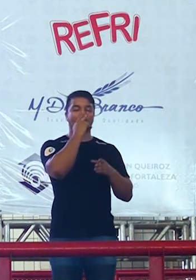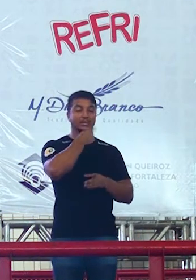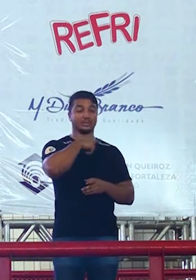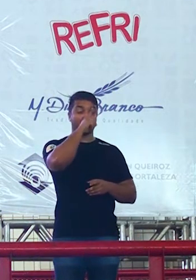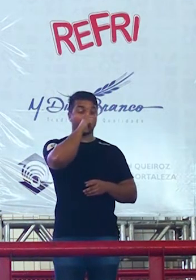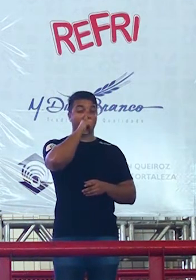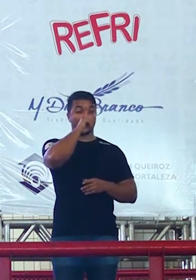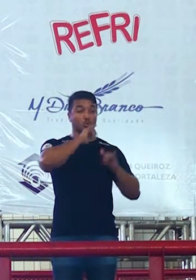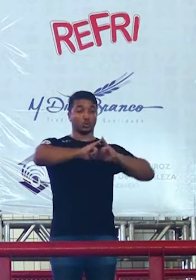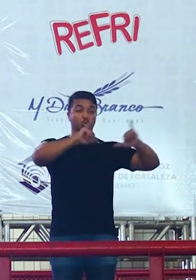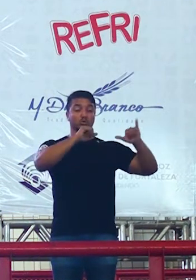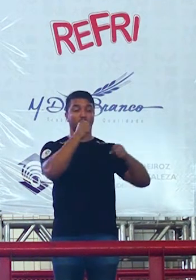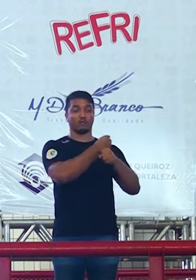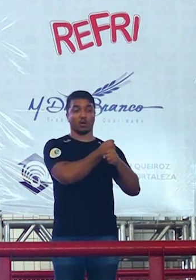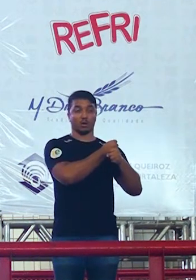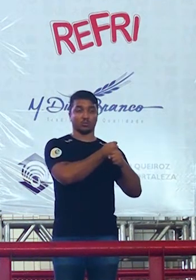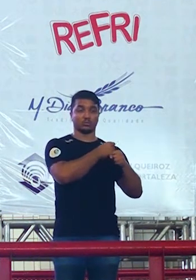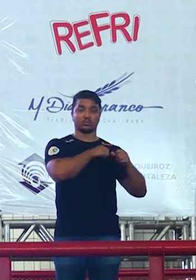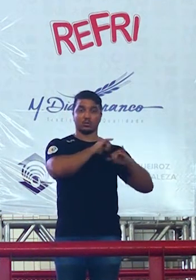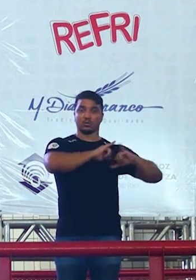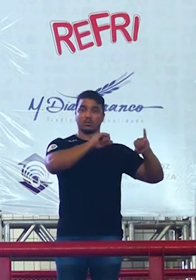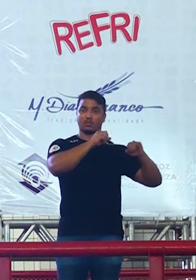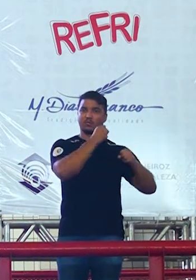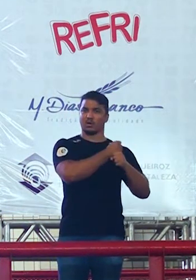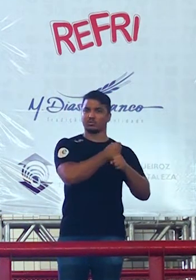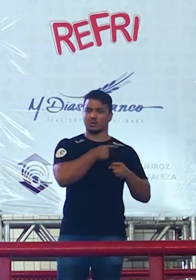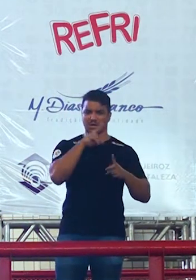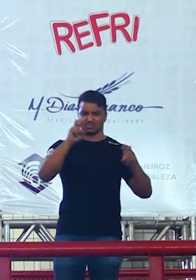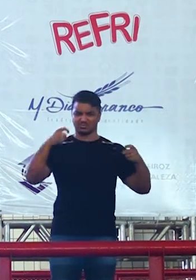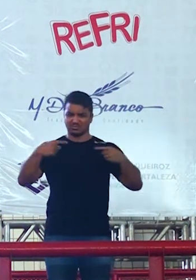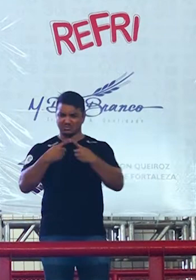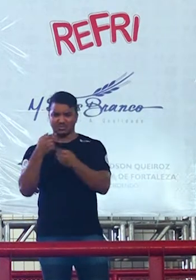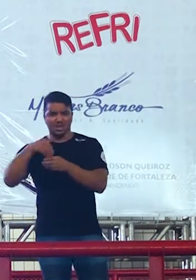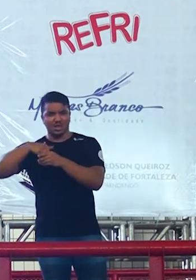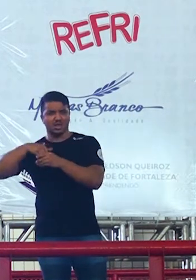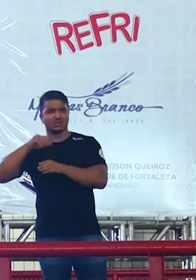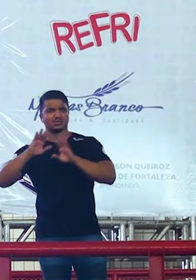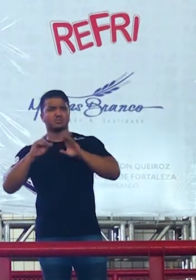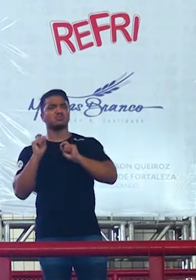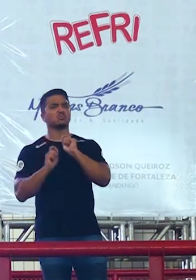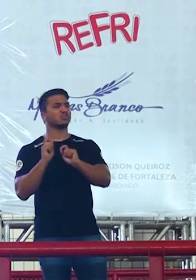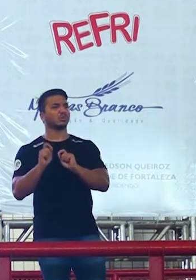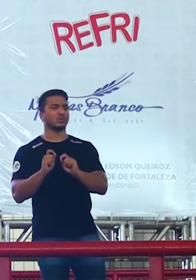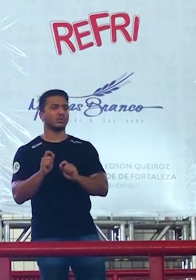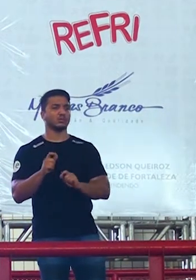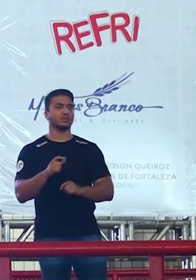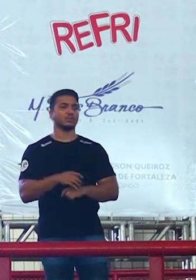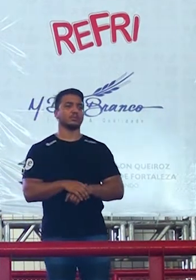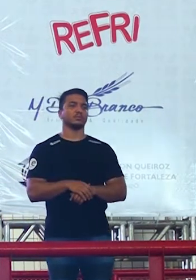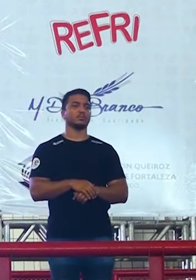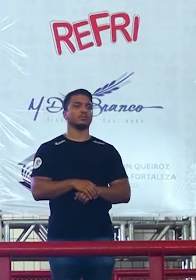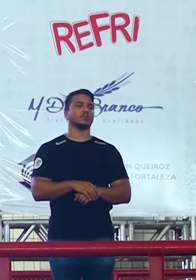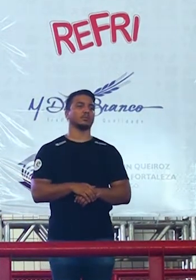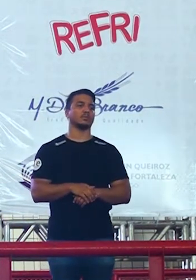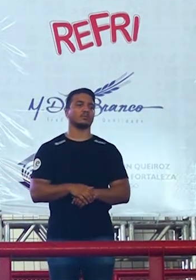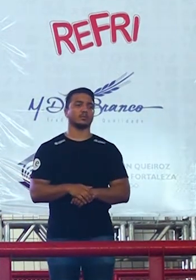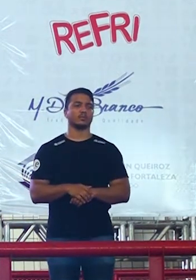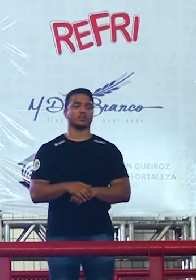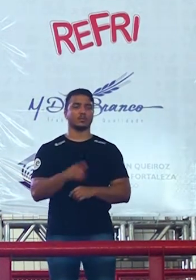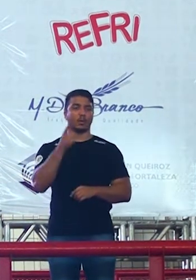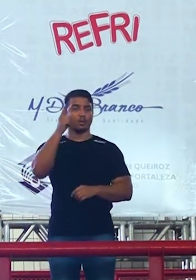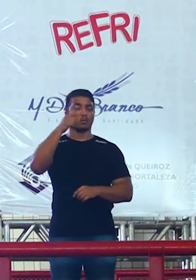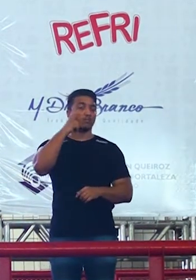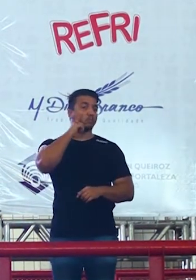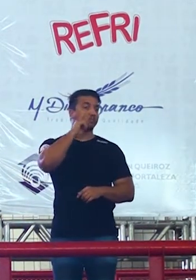nas redes sociais diabé isso pessoal o que tem a ver com a eleição o que tem a ver lá nos Estados Unidos o Trump